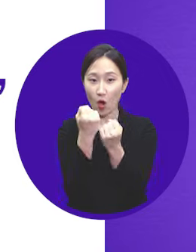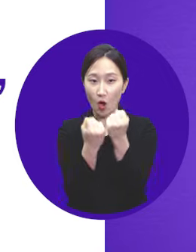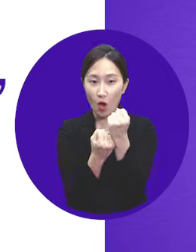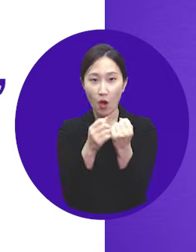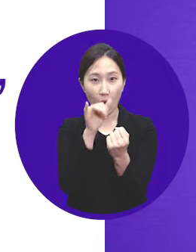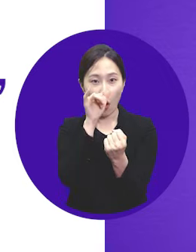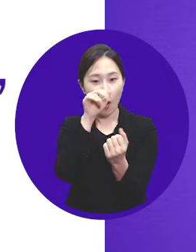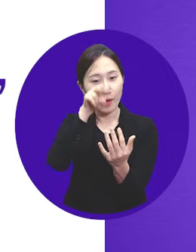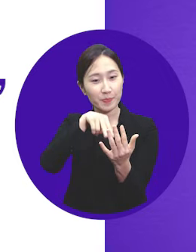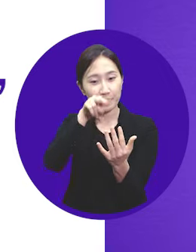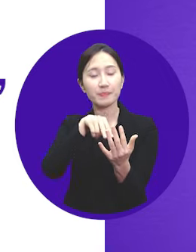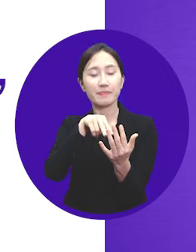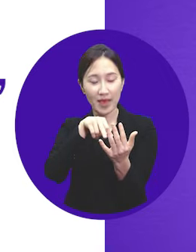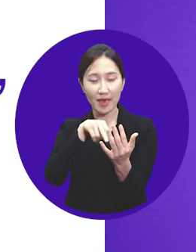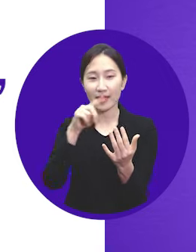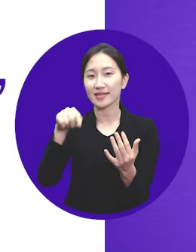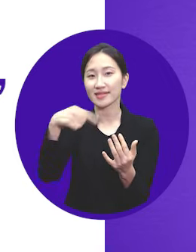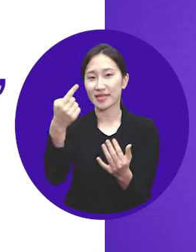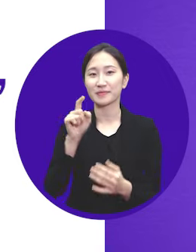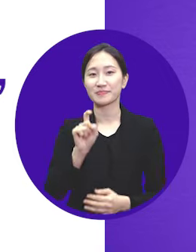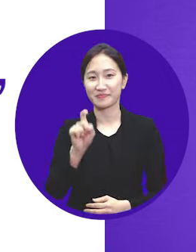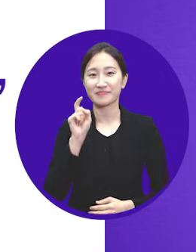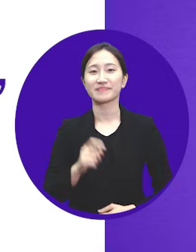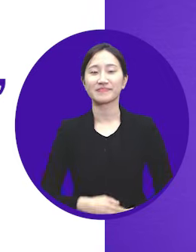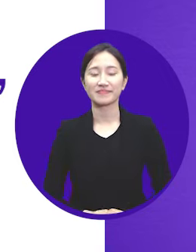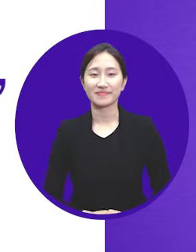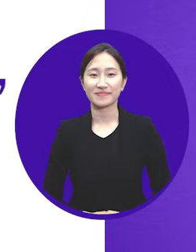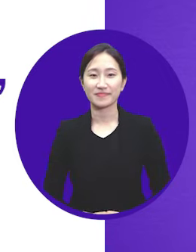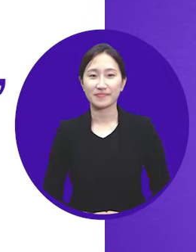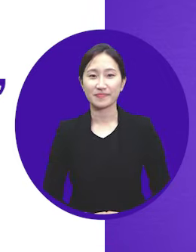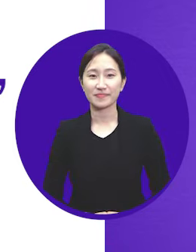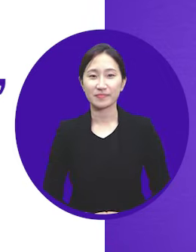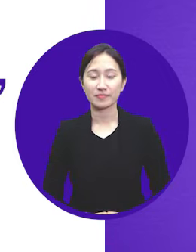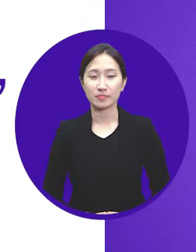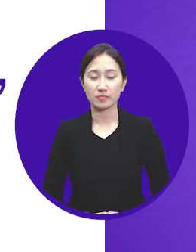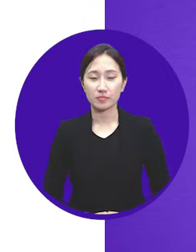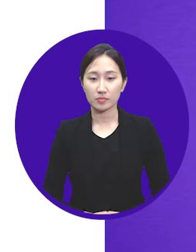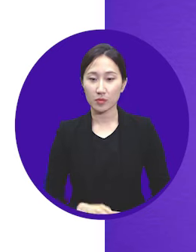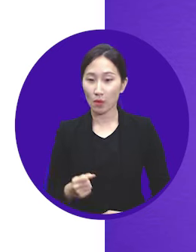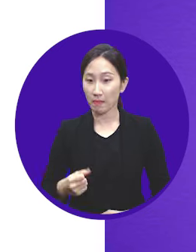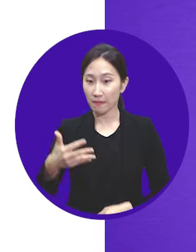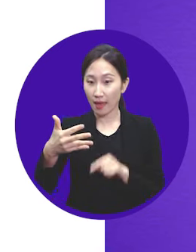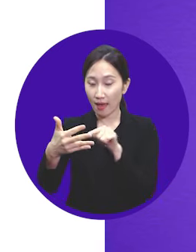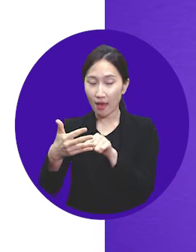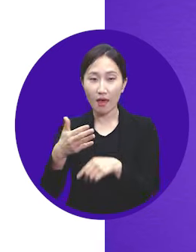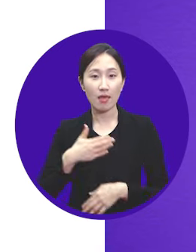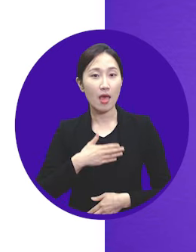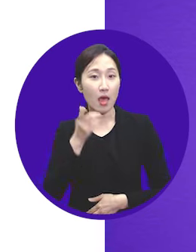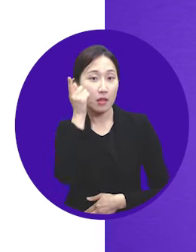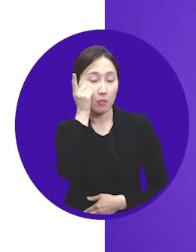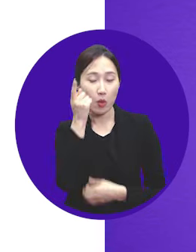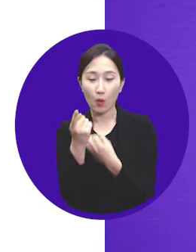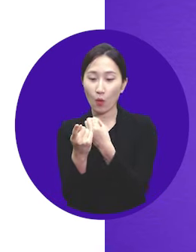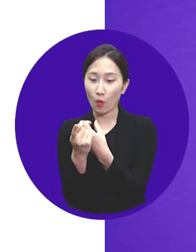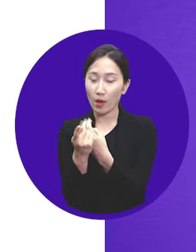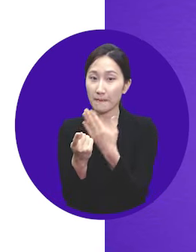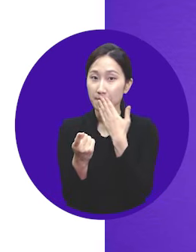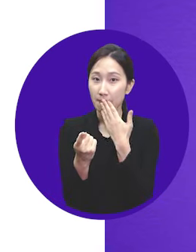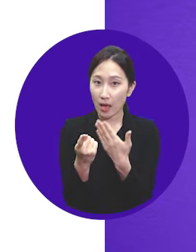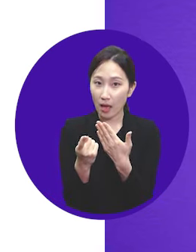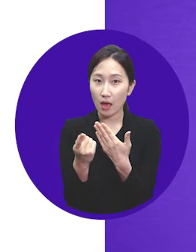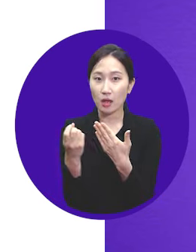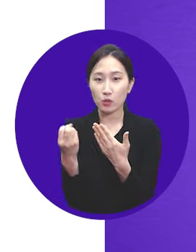뜰 겁니다. 그럼 확인하시고 다음을 눌러주시면 됩니다. 영웅은 S샵에서 알림을 보내도록